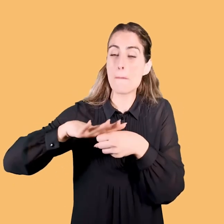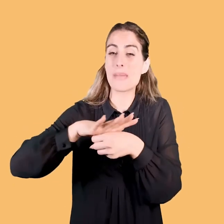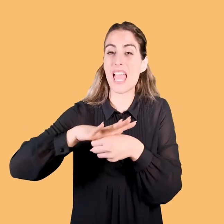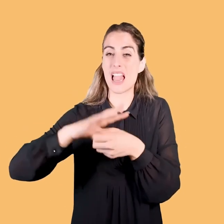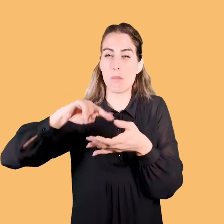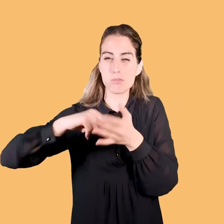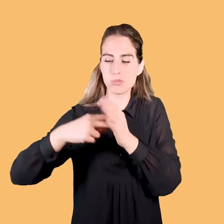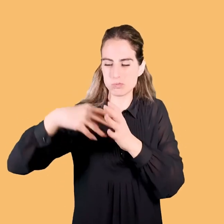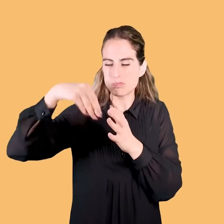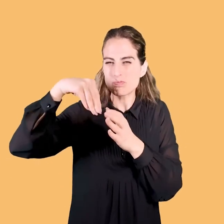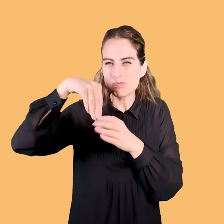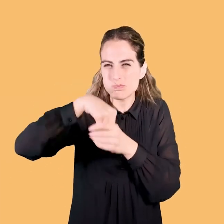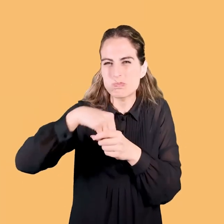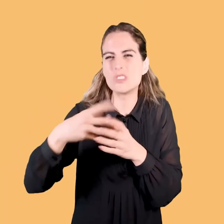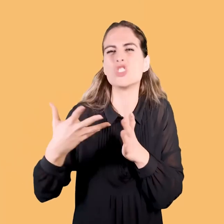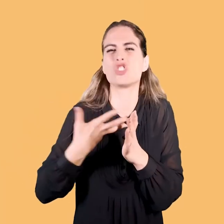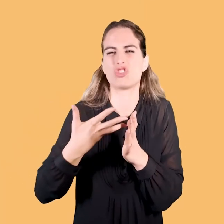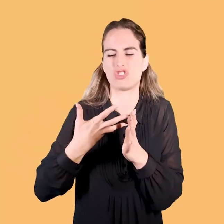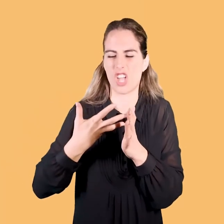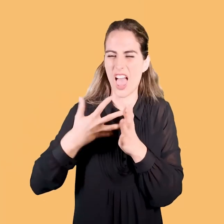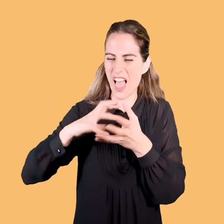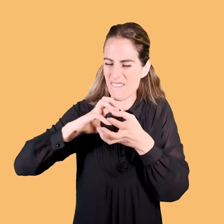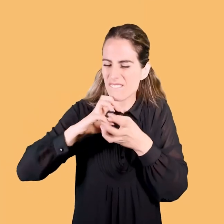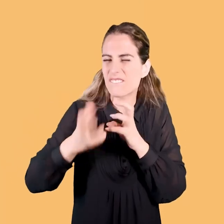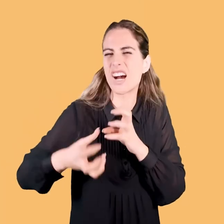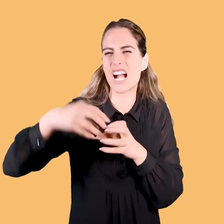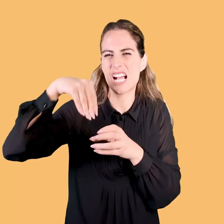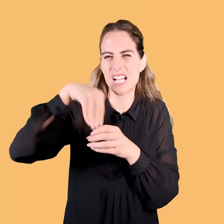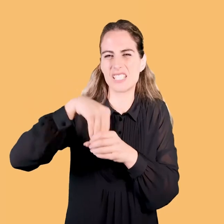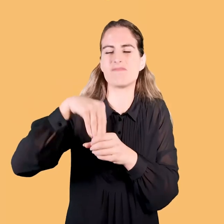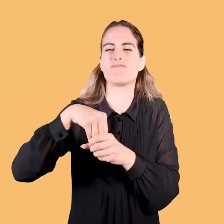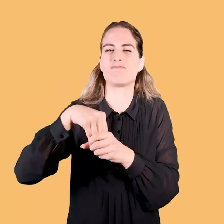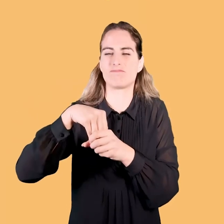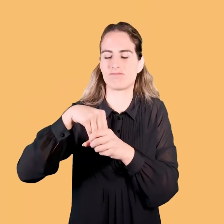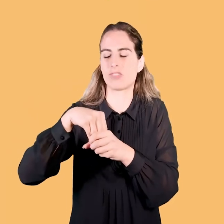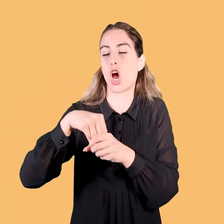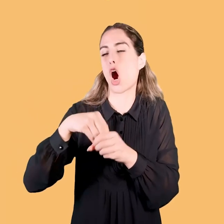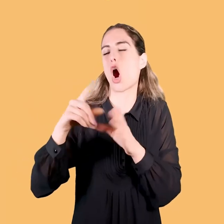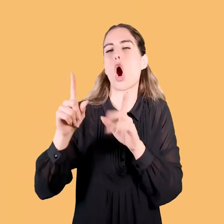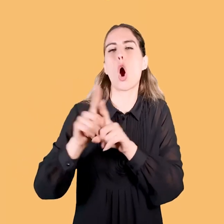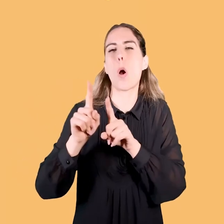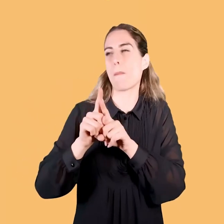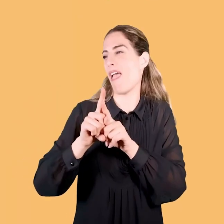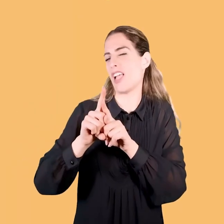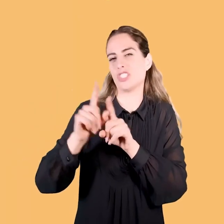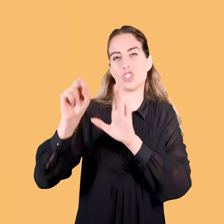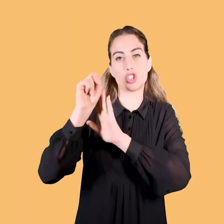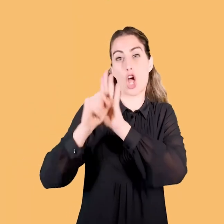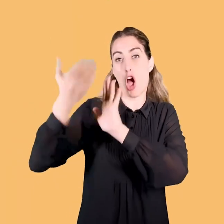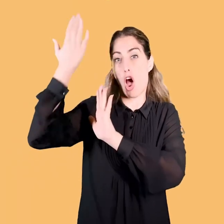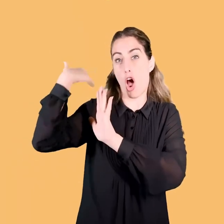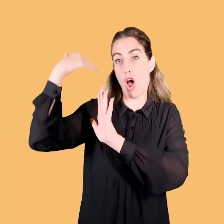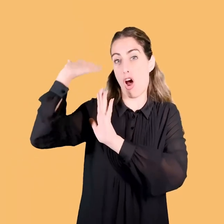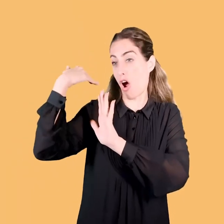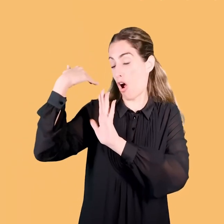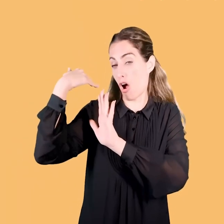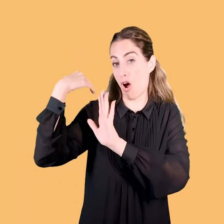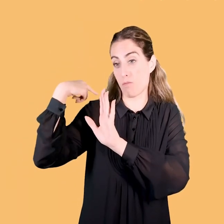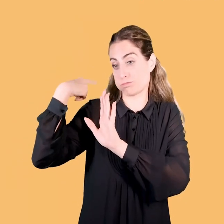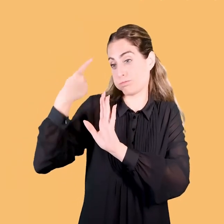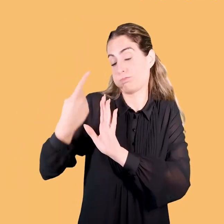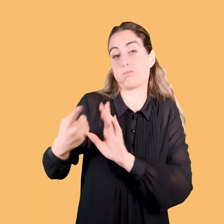traballare, almeno così come lo abbiamo vissuto e immaginato in tutti i secoli del passato,